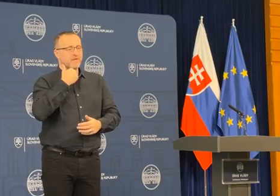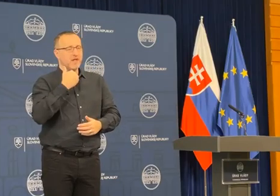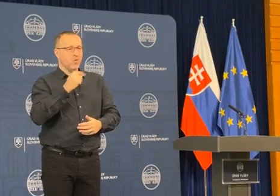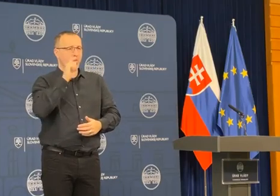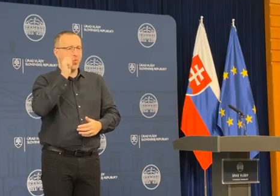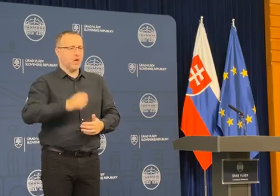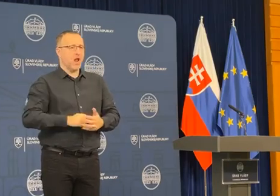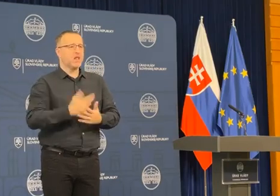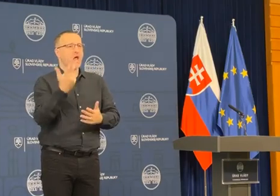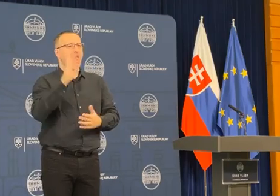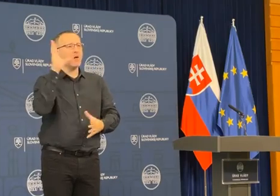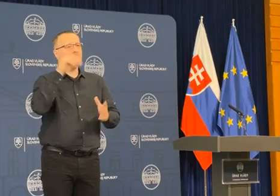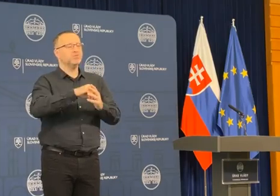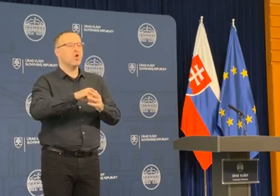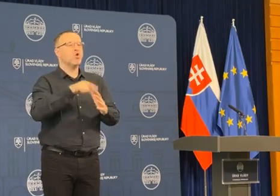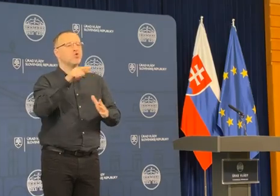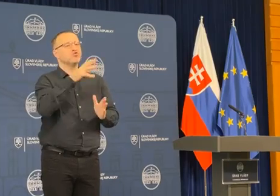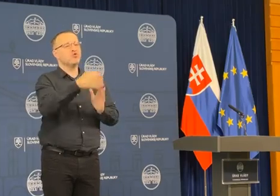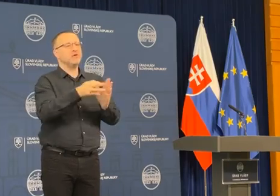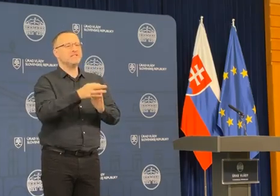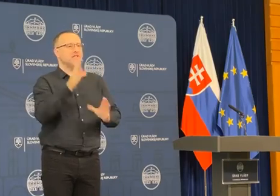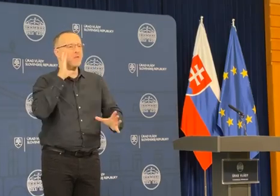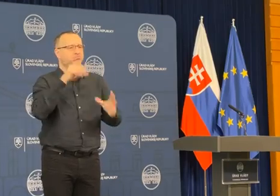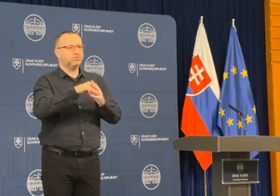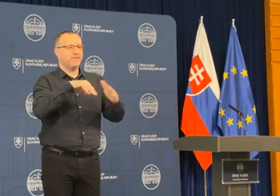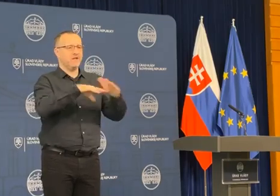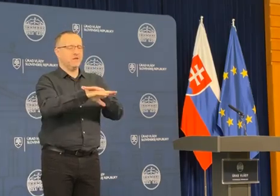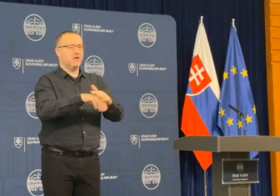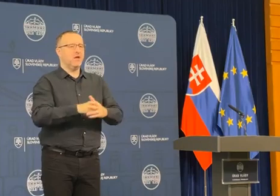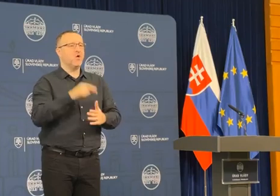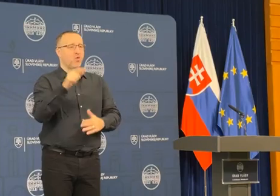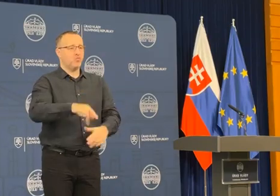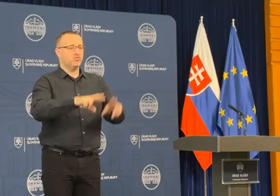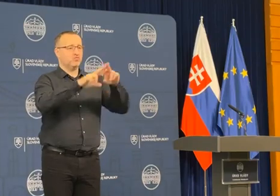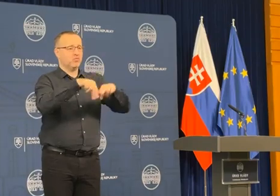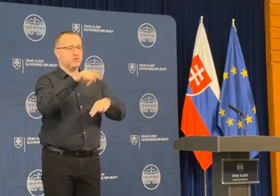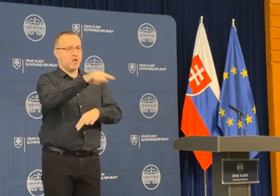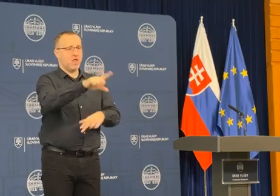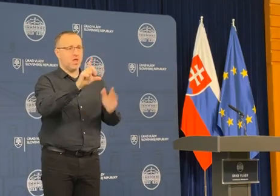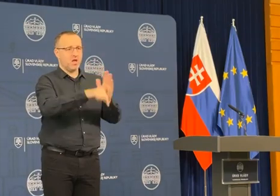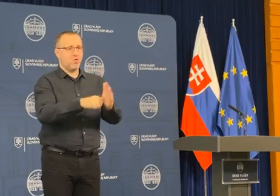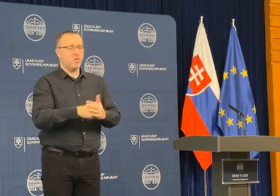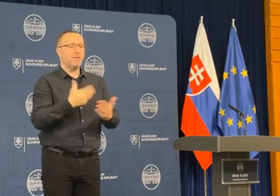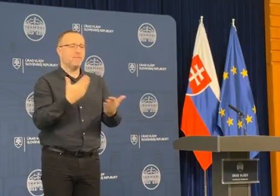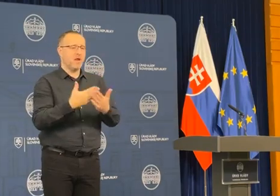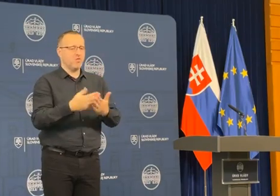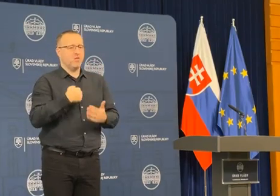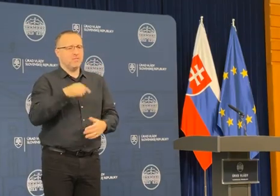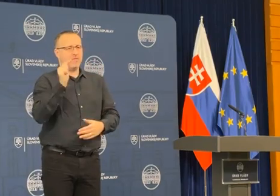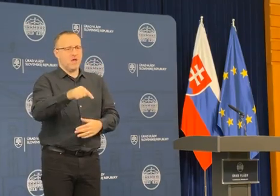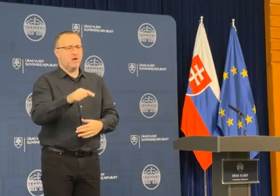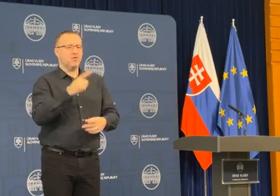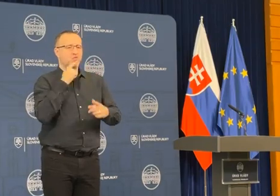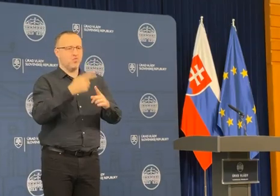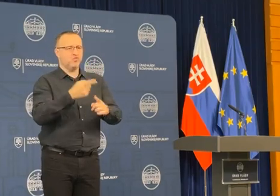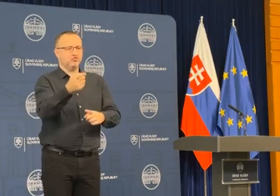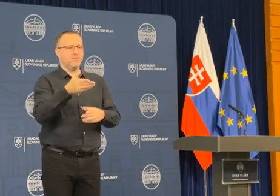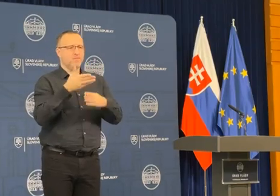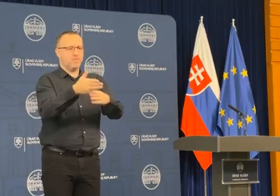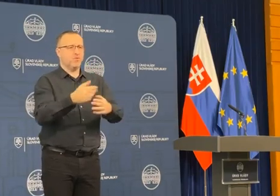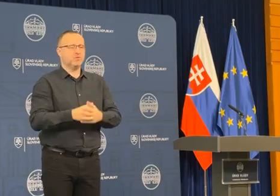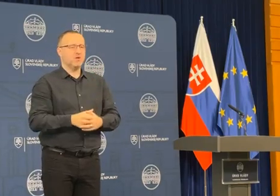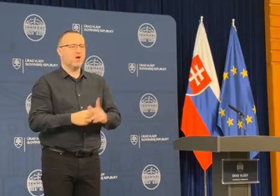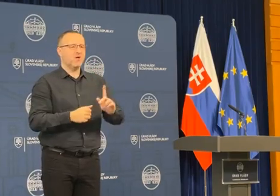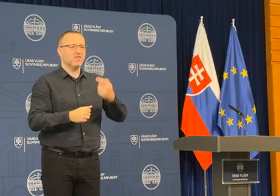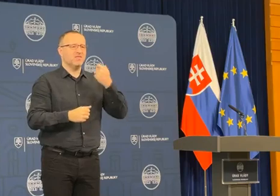občan Ukrajiny na dočasné útačisko, tak ostával v tom regióne, takže preto vlastne takýmto spôsobom to bolo učené. Tak, ako som